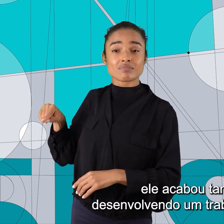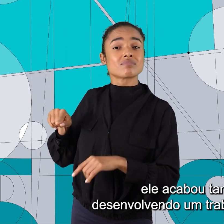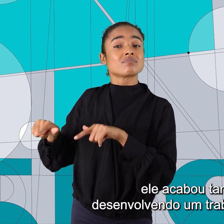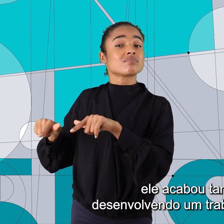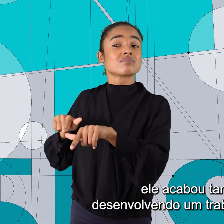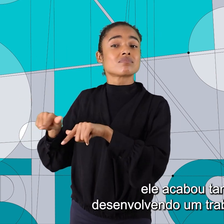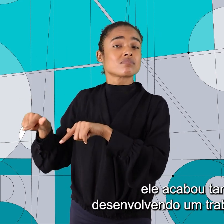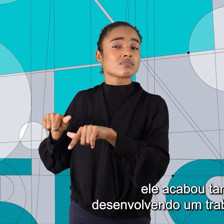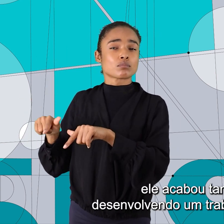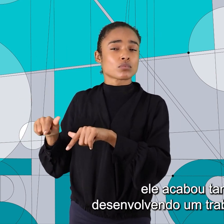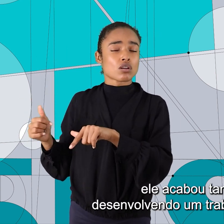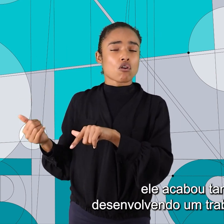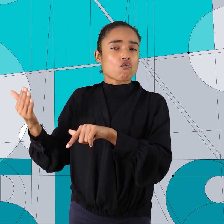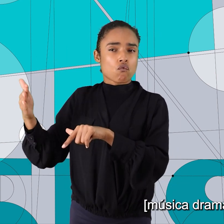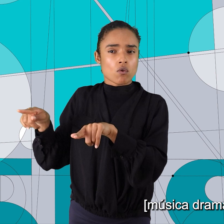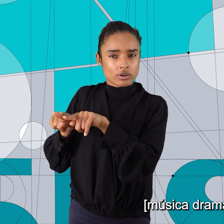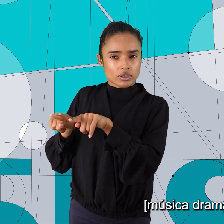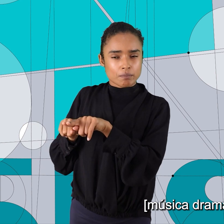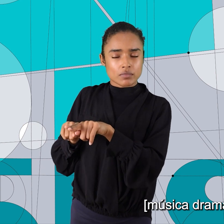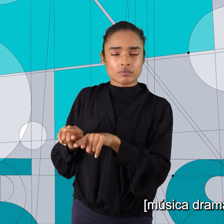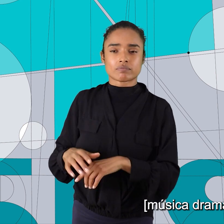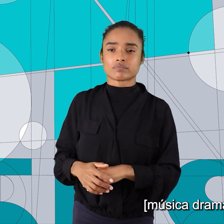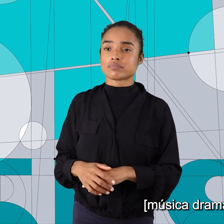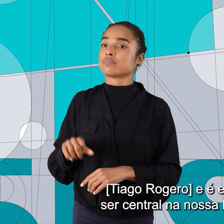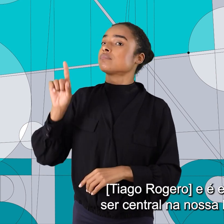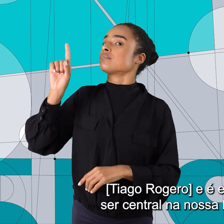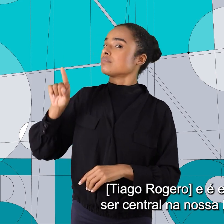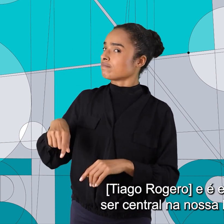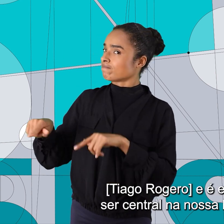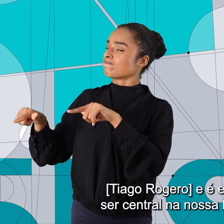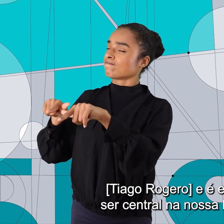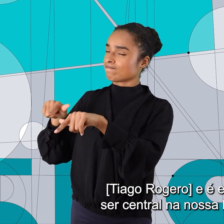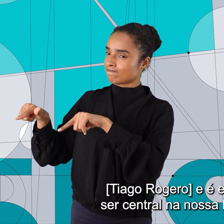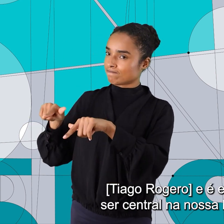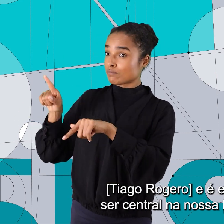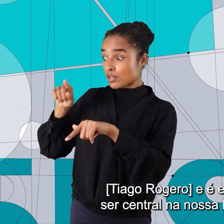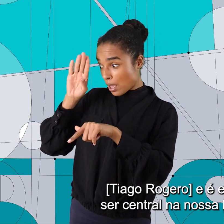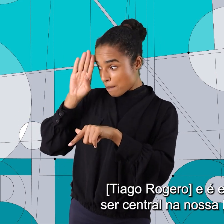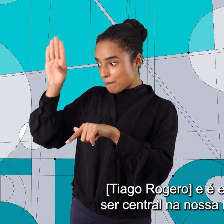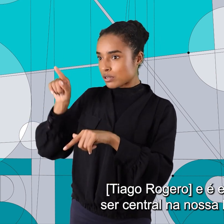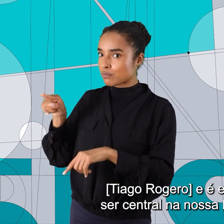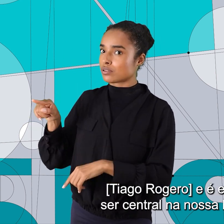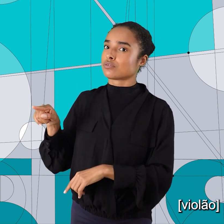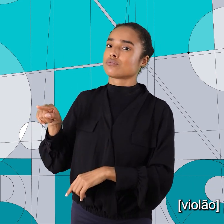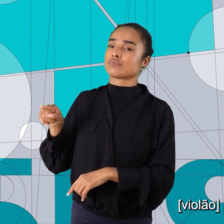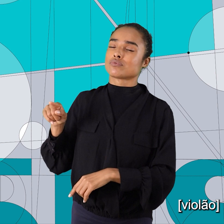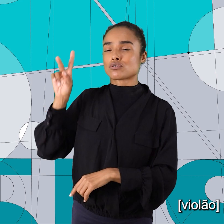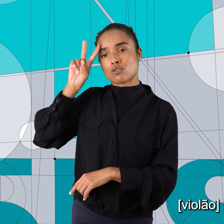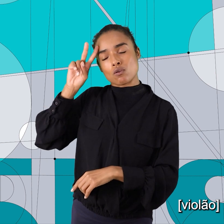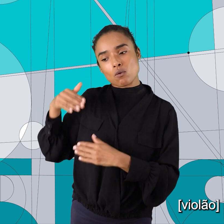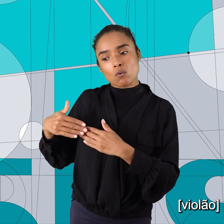desenvolvendo um trabalho por fora. E é esse que vai ser central na nossa história aqui.